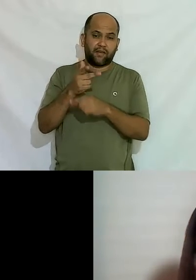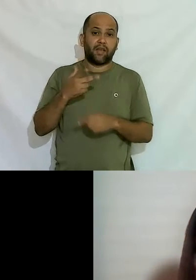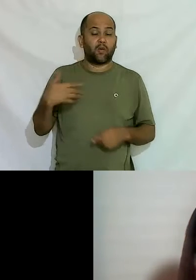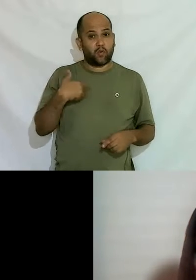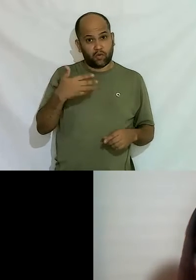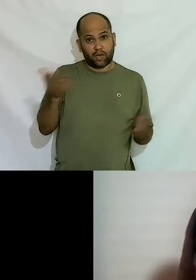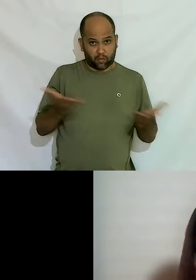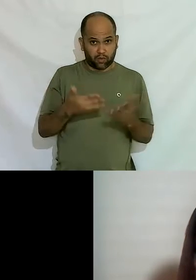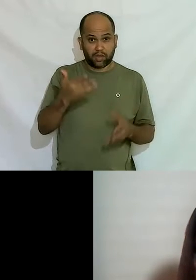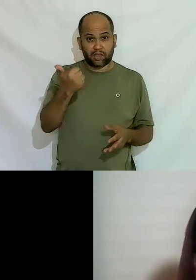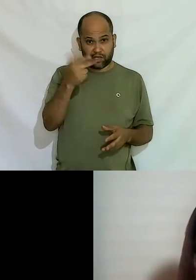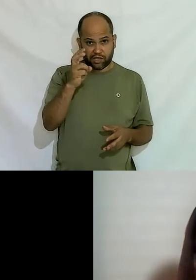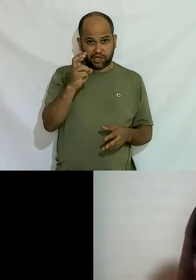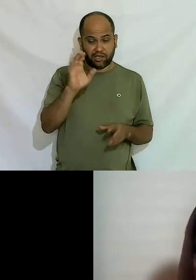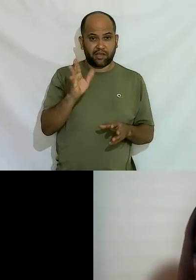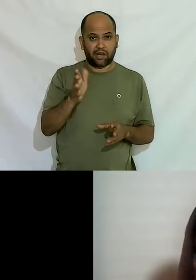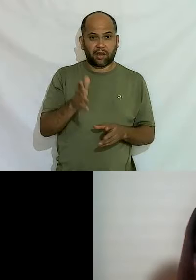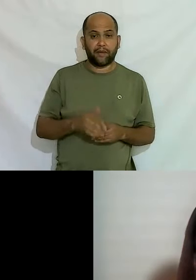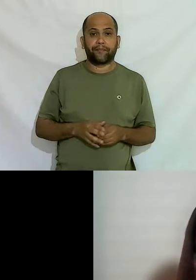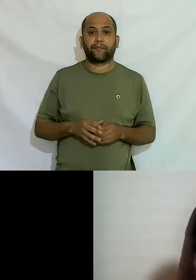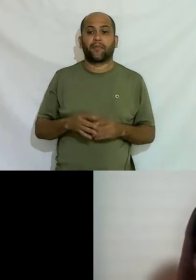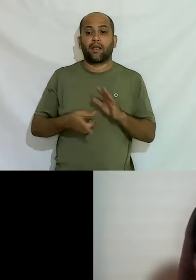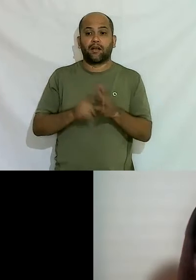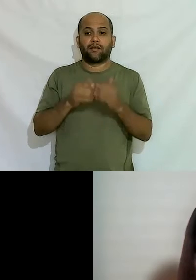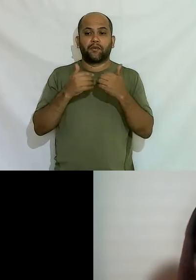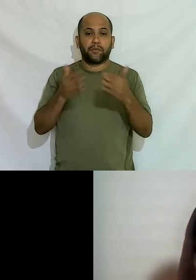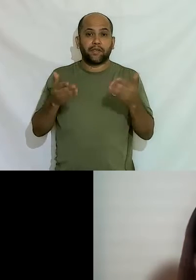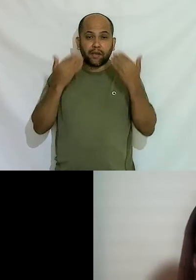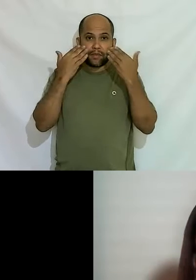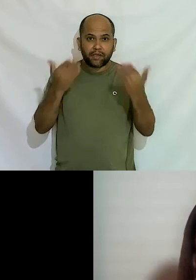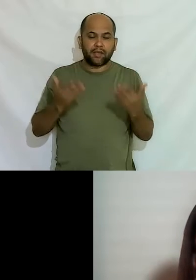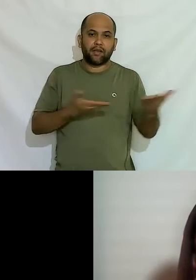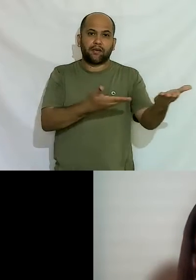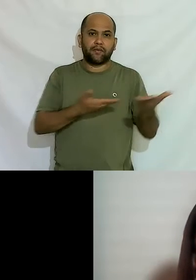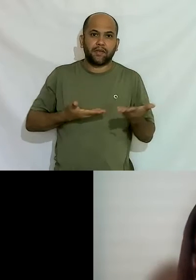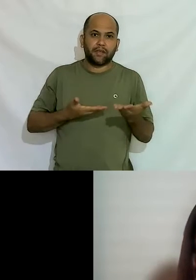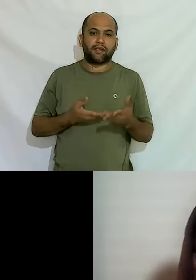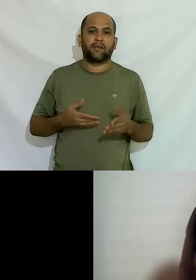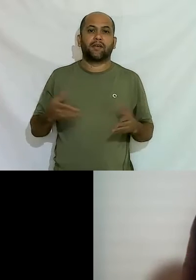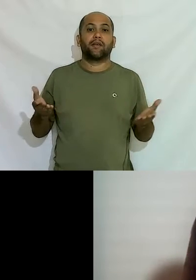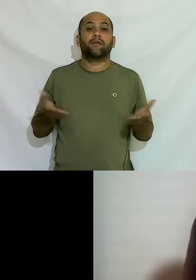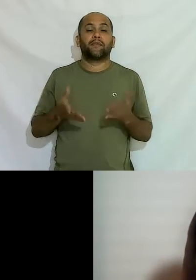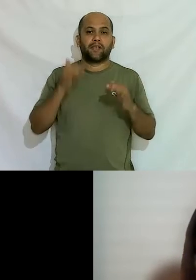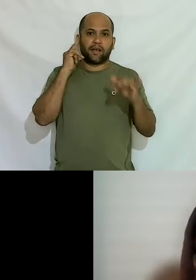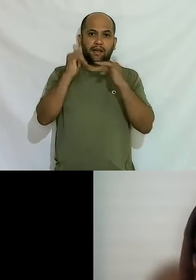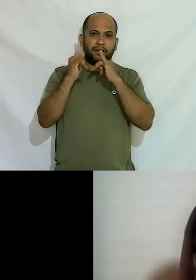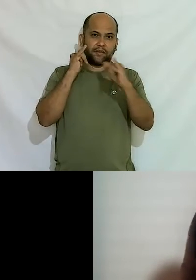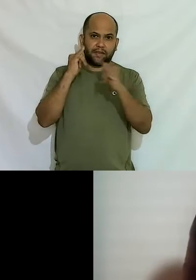semana e antes da gente começar eu apresentar a nossa convidada passar aqueles recadinhos